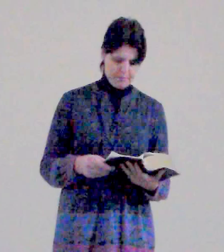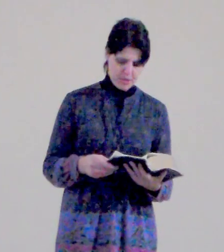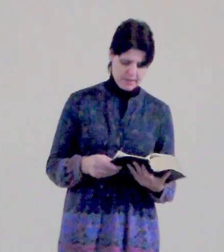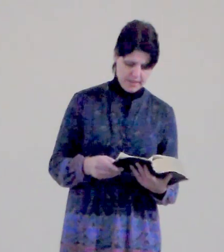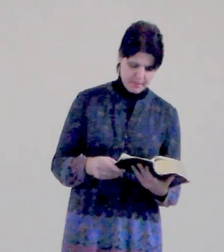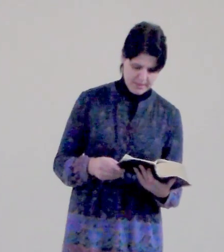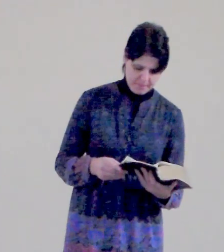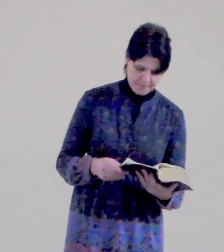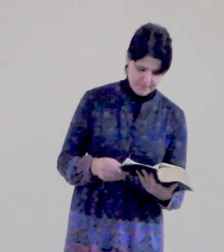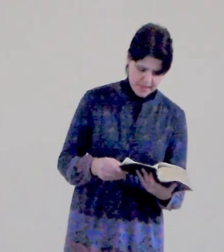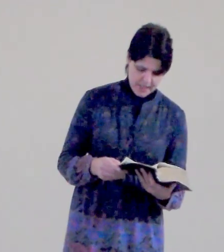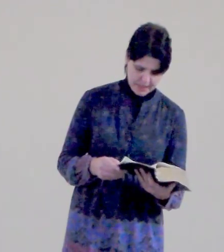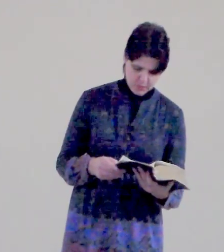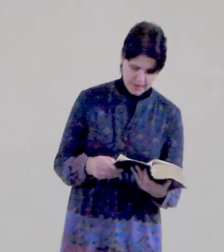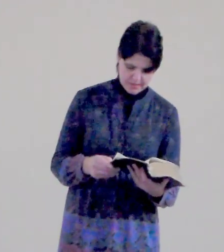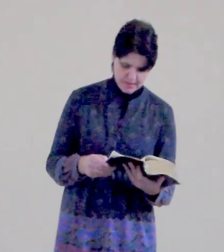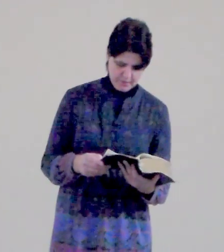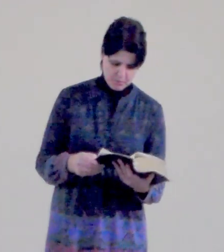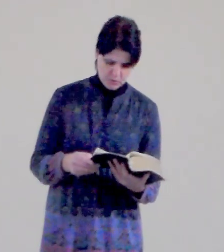Děkujeme přát, Amen, Halonu i Slavou.